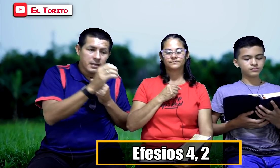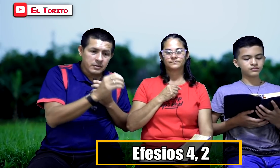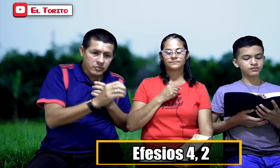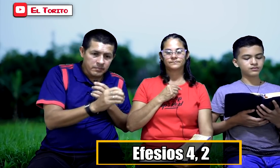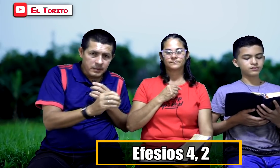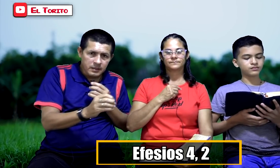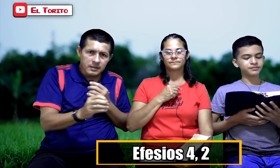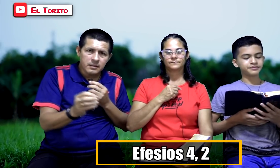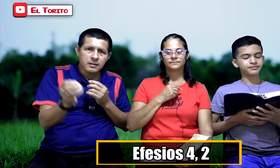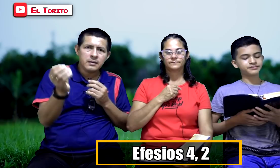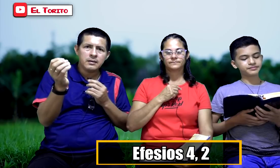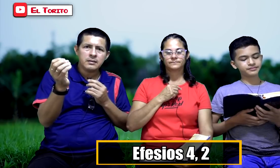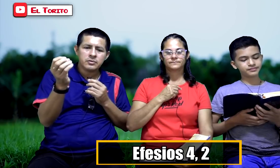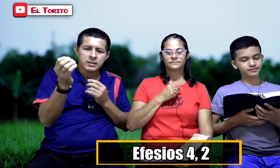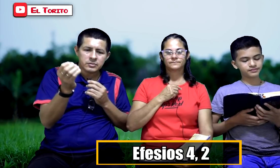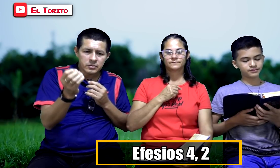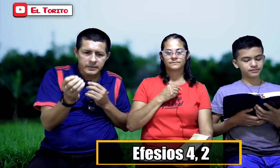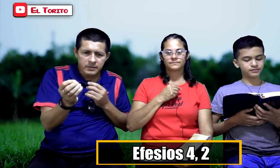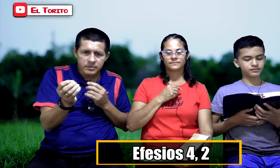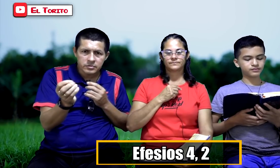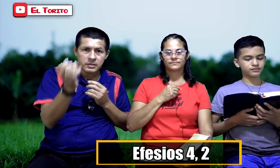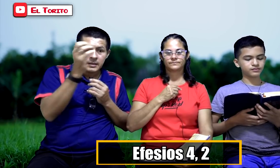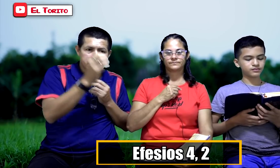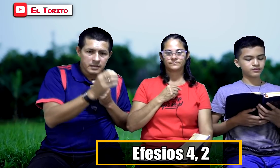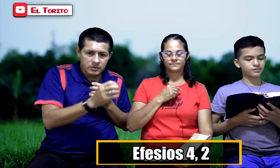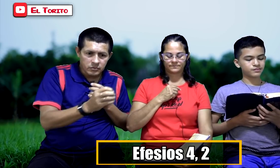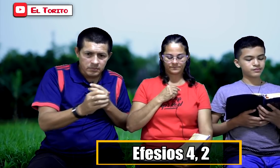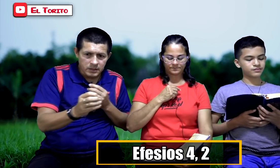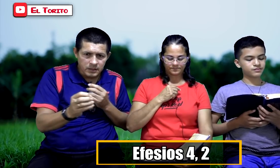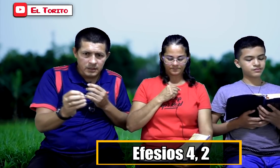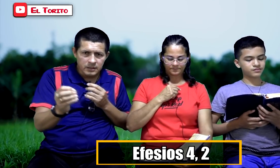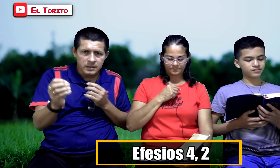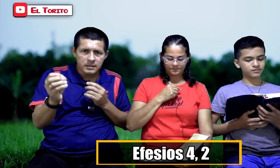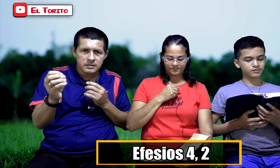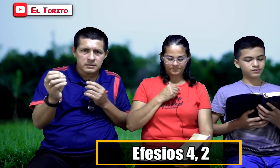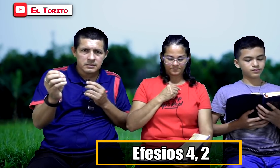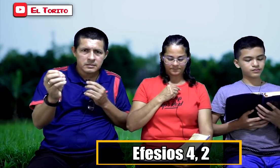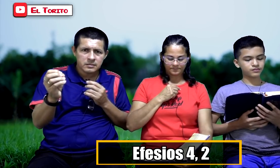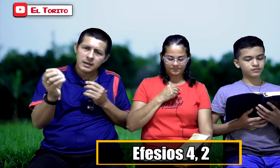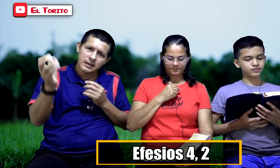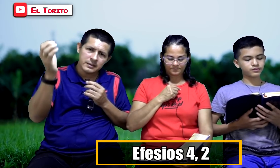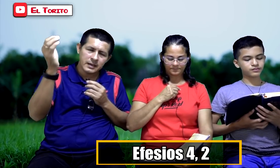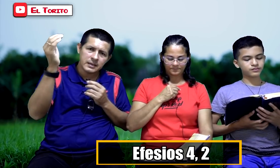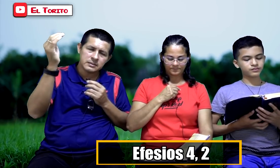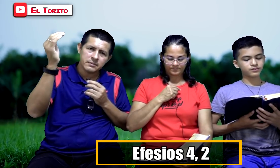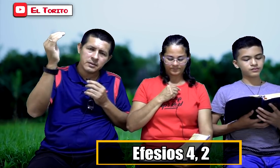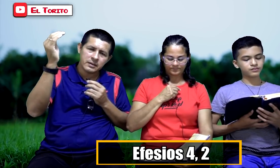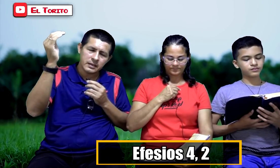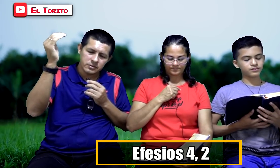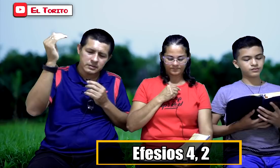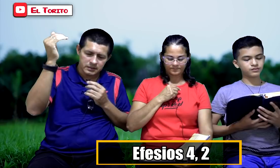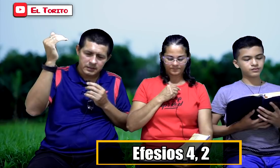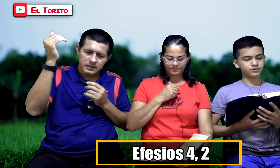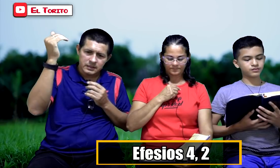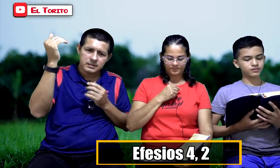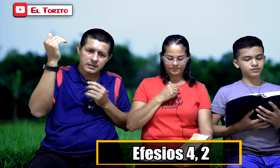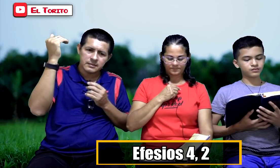Sean humildes. No sean soberbios. Sean humildes. Ojalá llegara este video aquellos que están